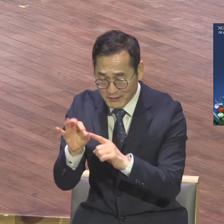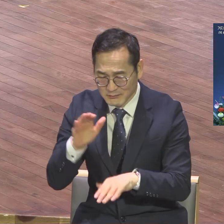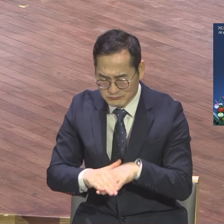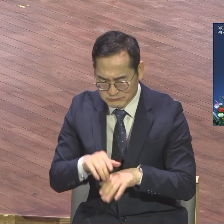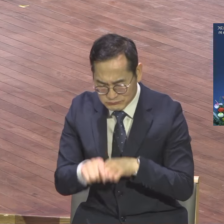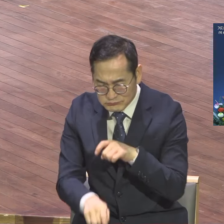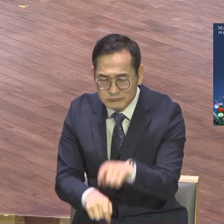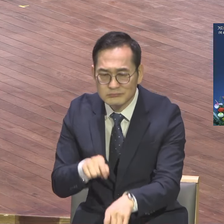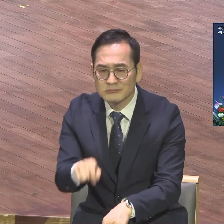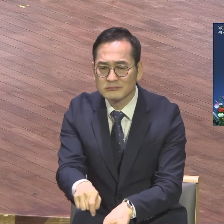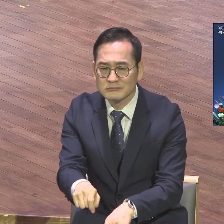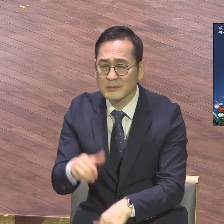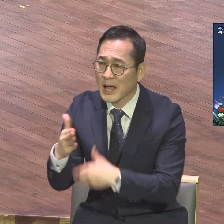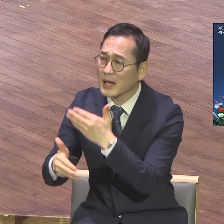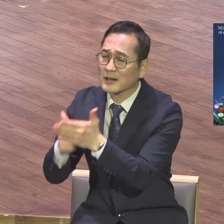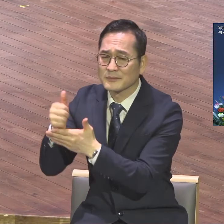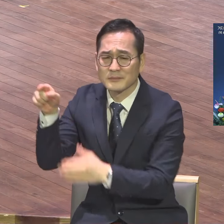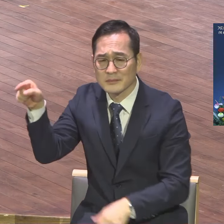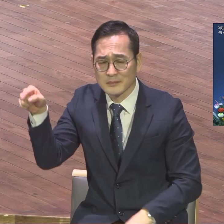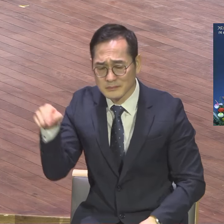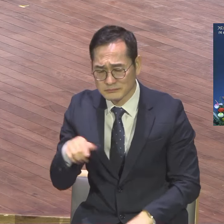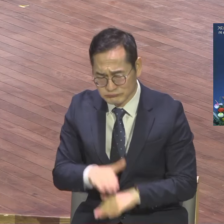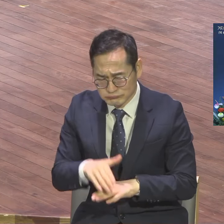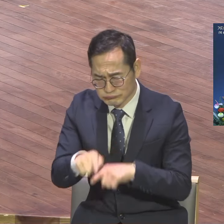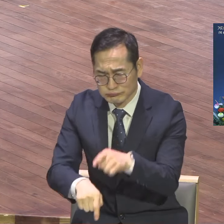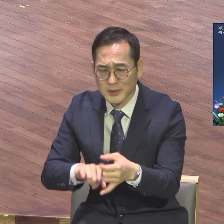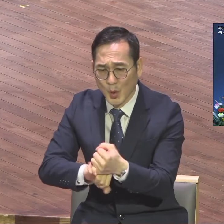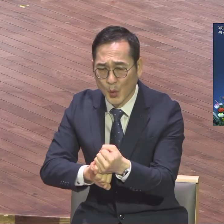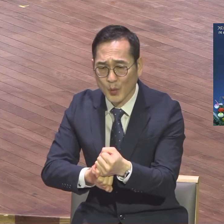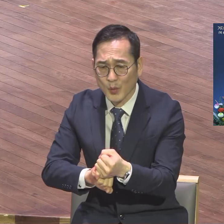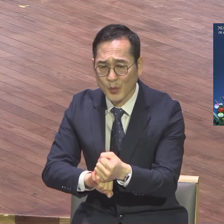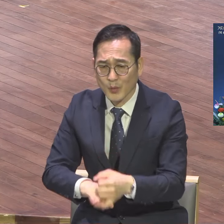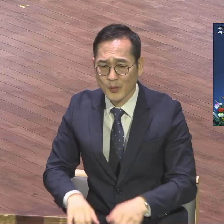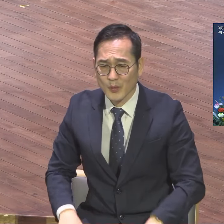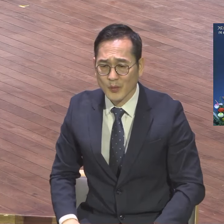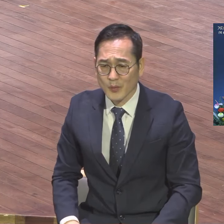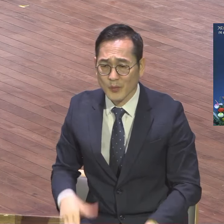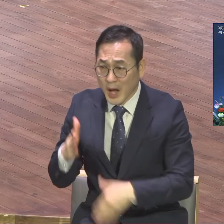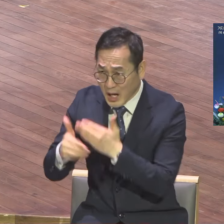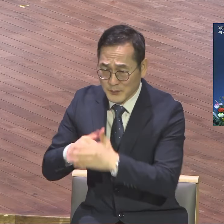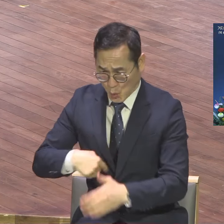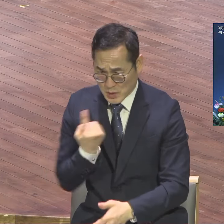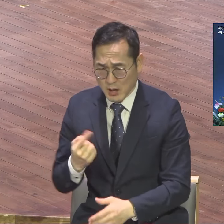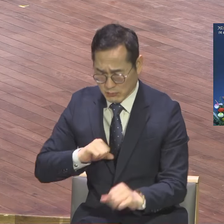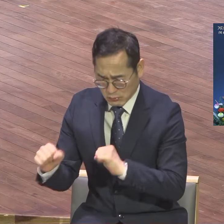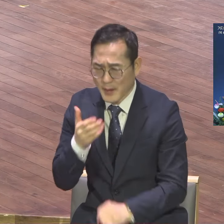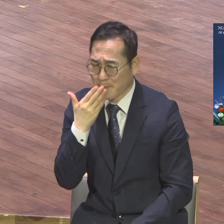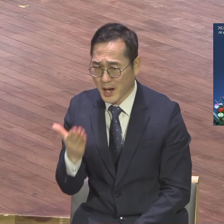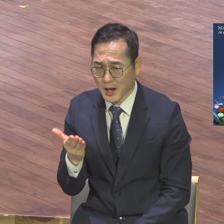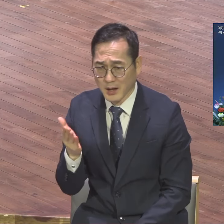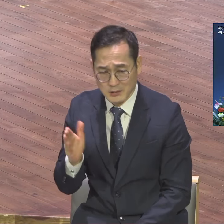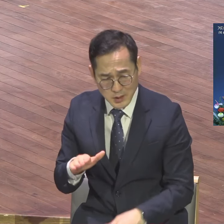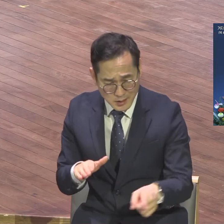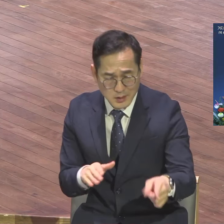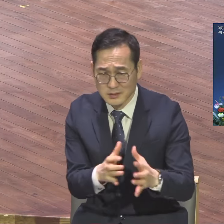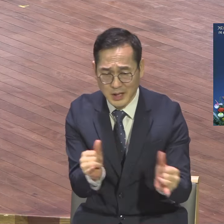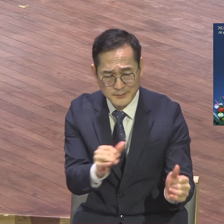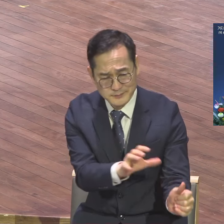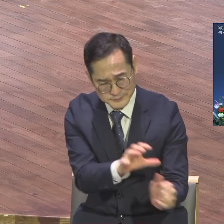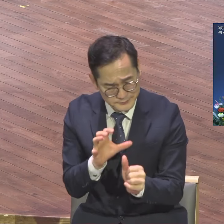무슨 할 일이 없어가지고 피조물인 인간에게 인간을 상대로 거짓말하십니까. 되지도